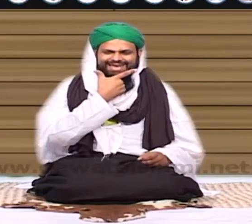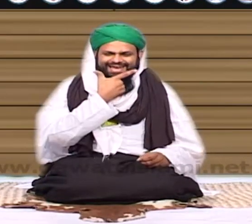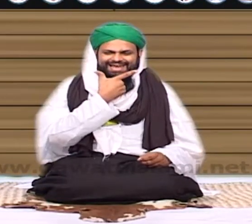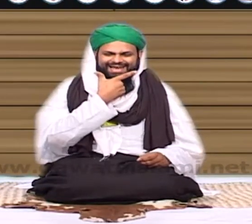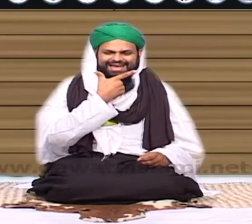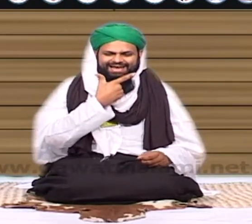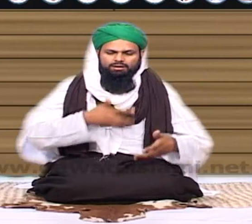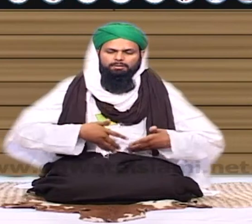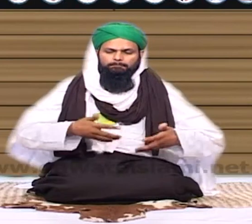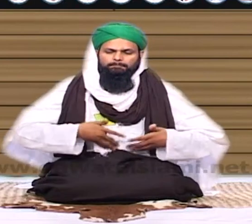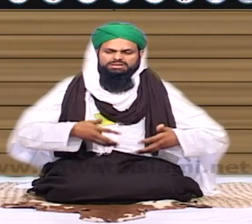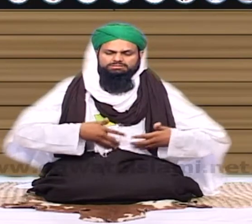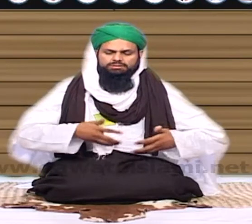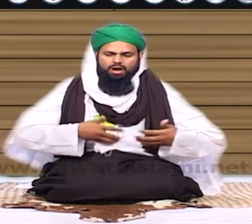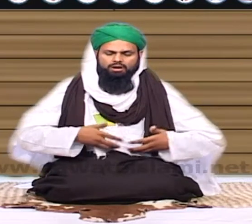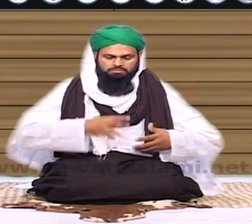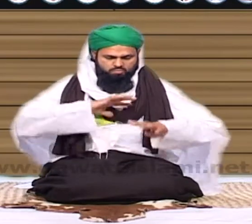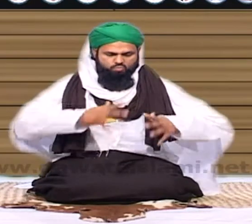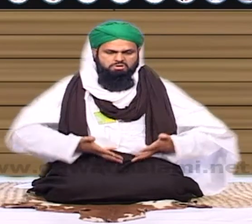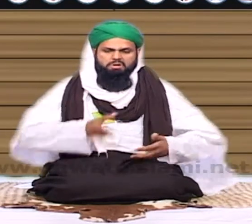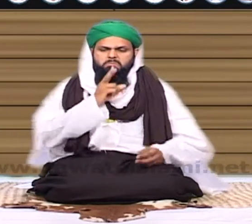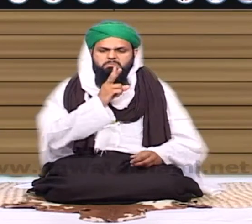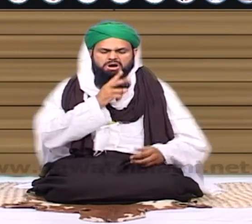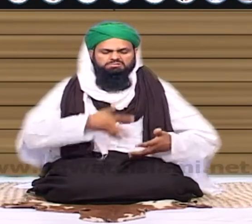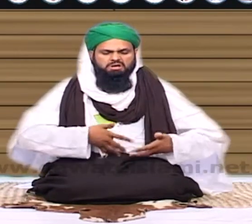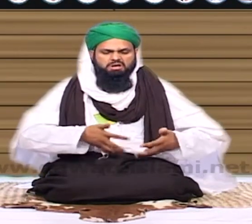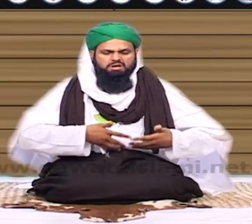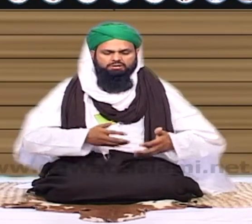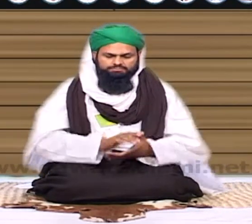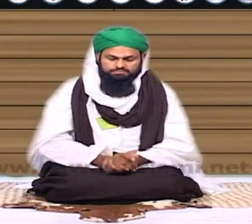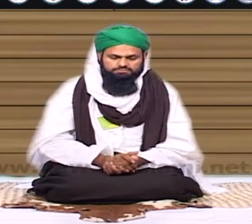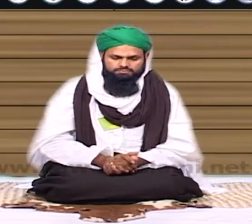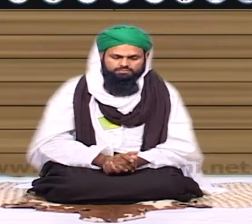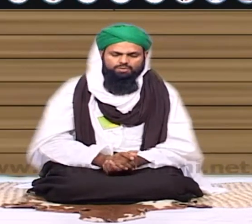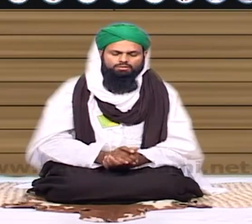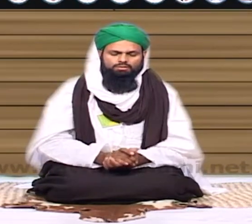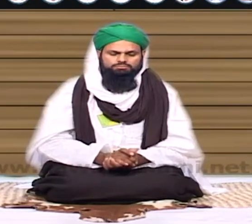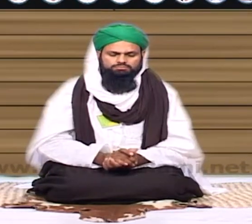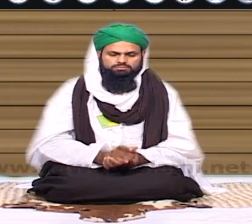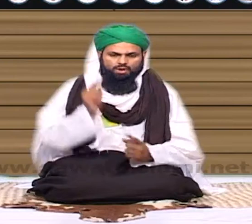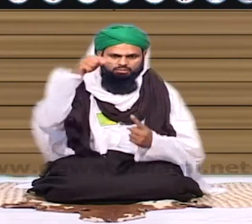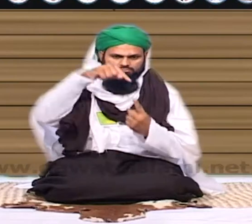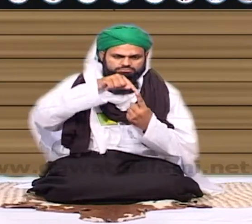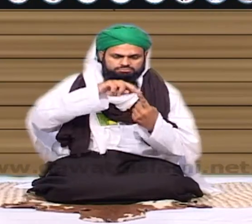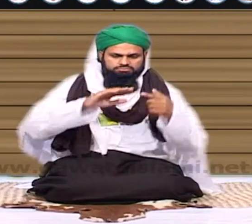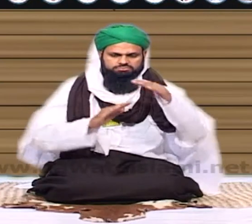تیس رہا ہٹنے لگا اس کے موٹا پہ گا مداد اس محفل میں اڑنا شروع ہوا کہ وہ موٹا ہے